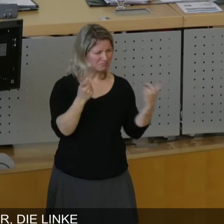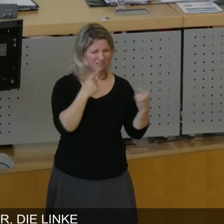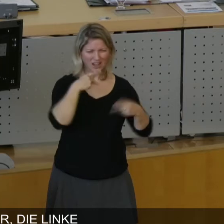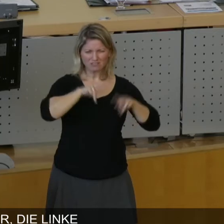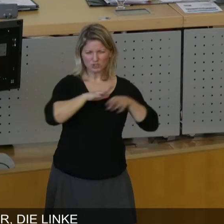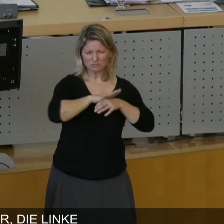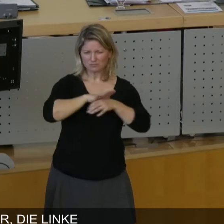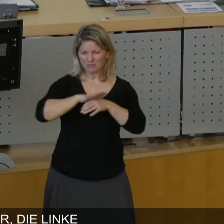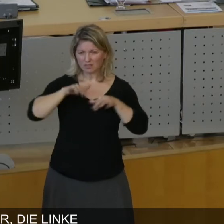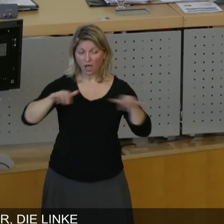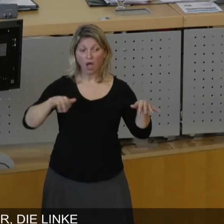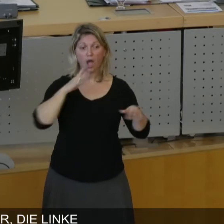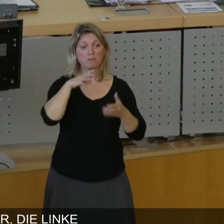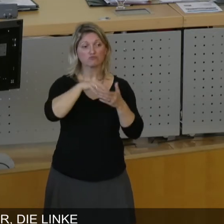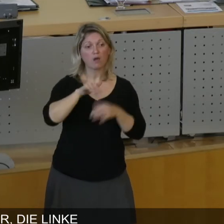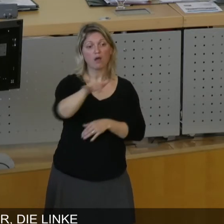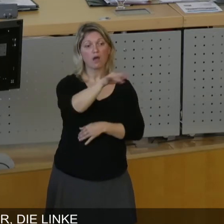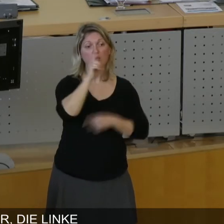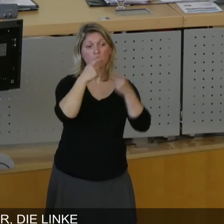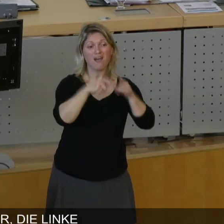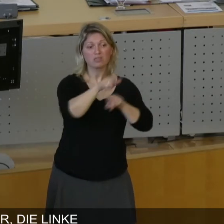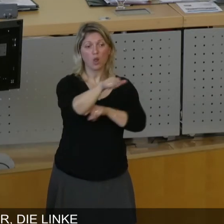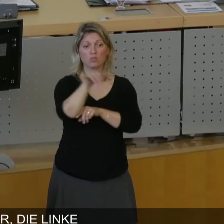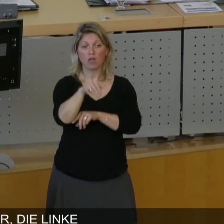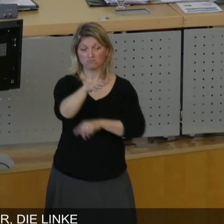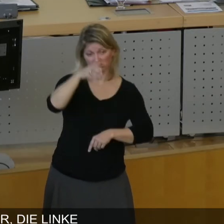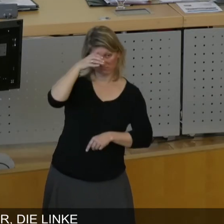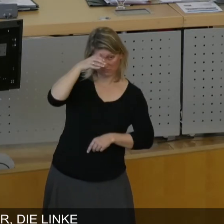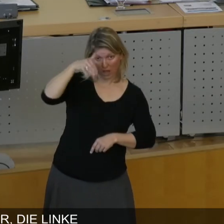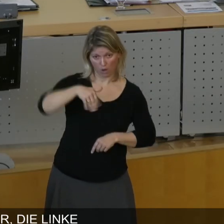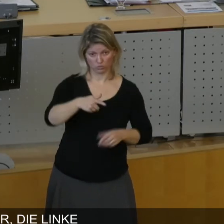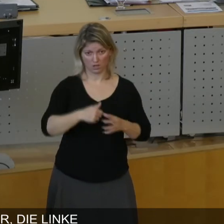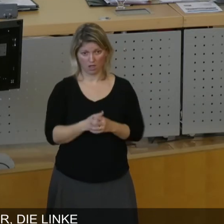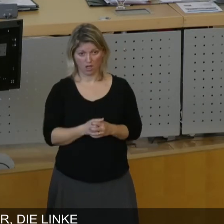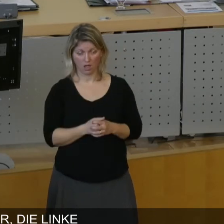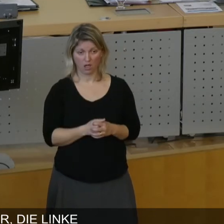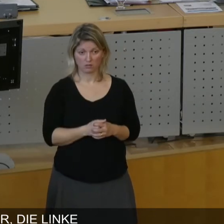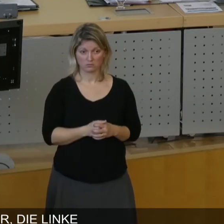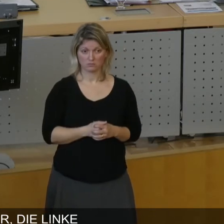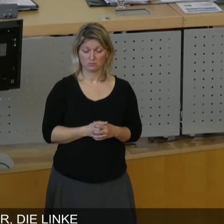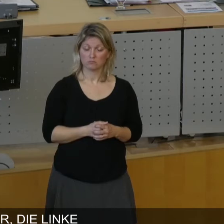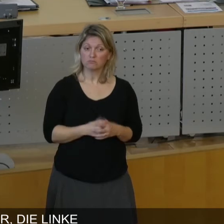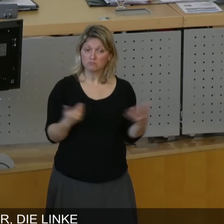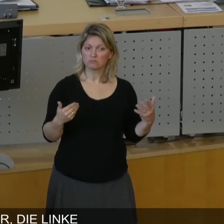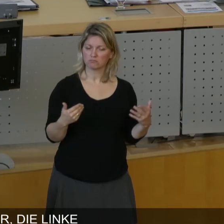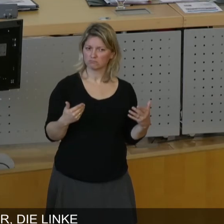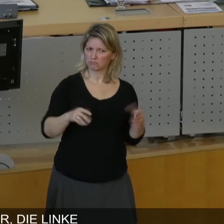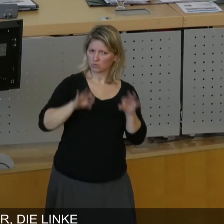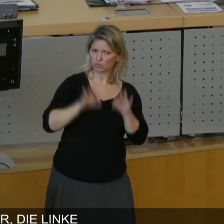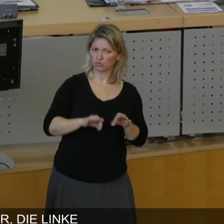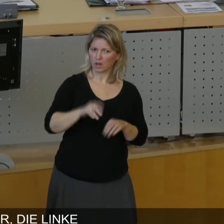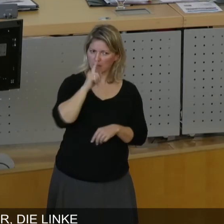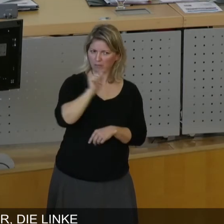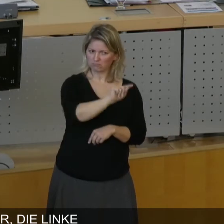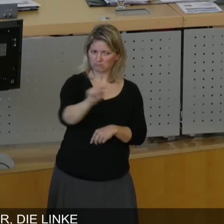da draußen in der Stadt gibt es auch noch ein paar andere Menschen, die davon sehr, sehr viel verstehen. Und wir tun etwas Gutes, wenn wir